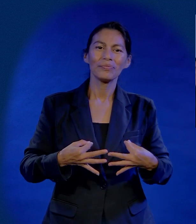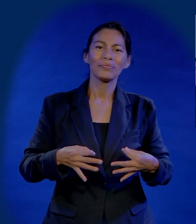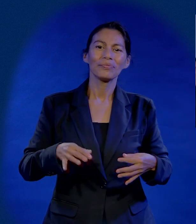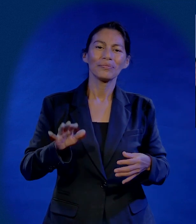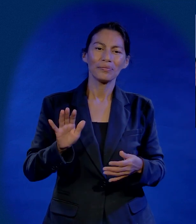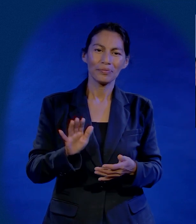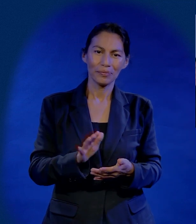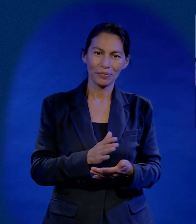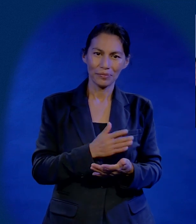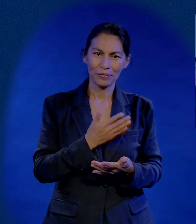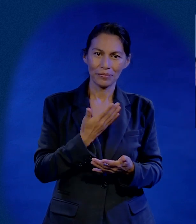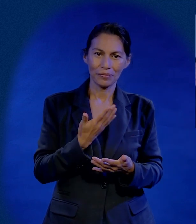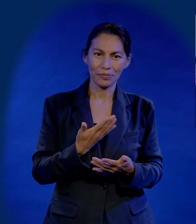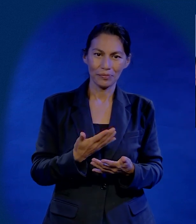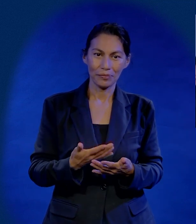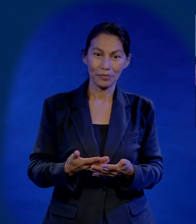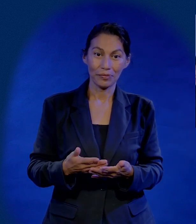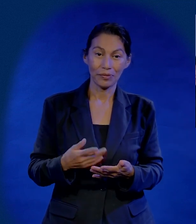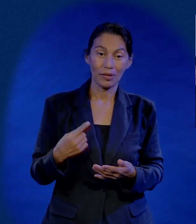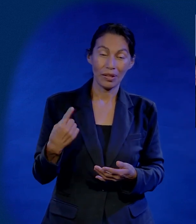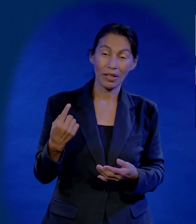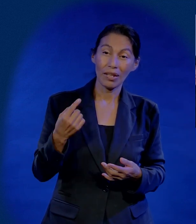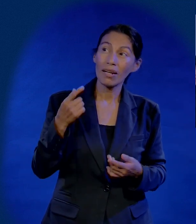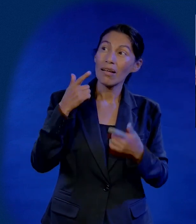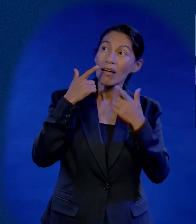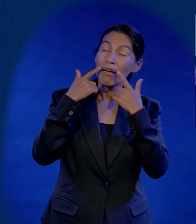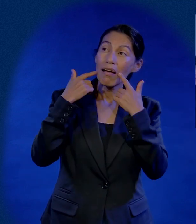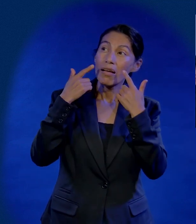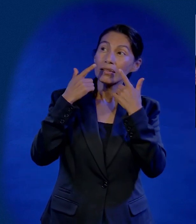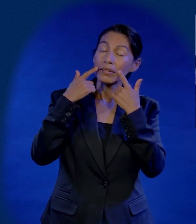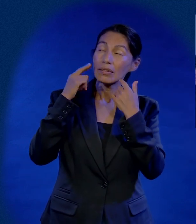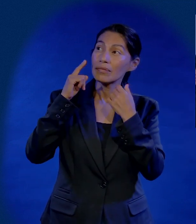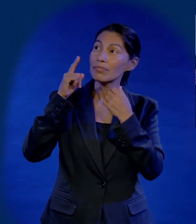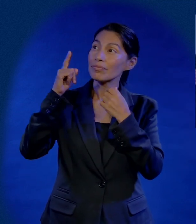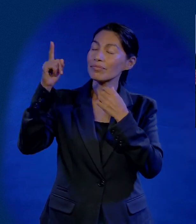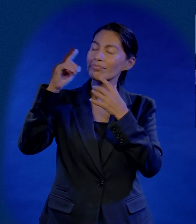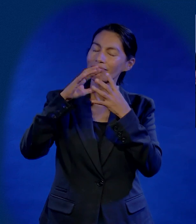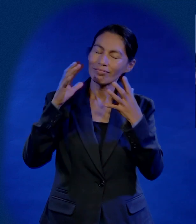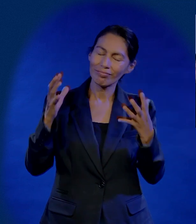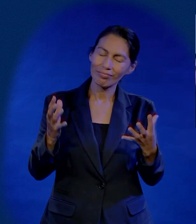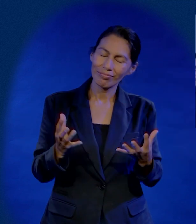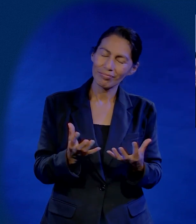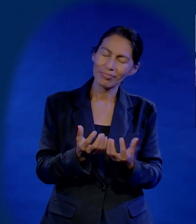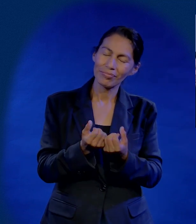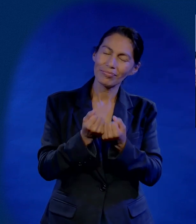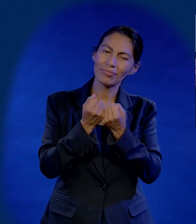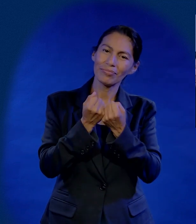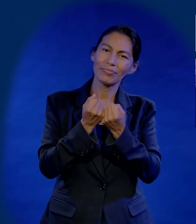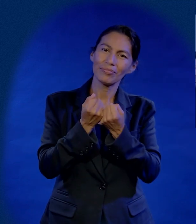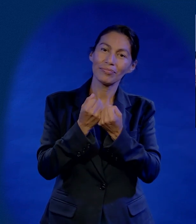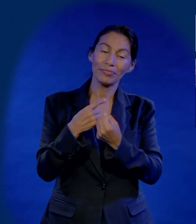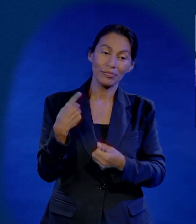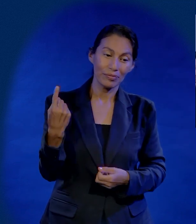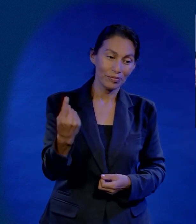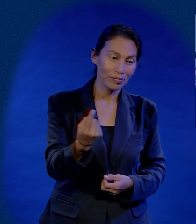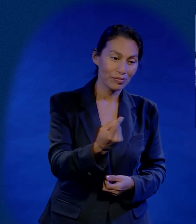dirija Nuestro vivir Y que la